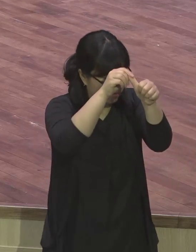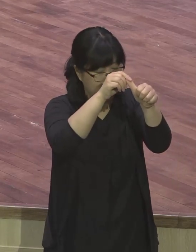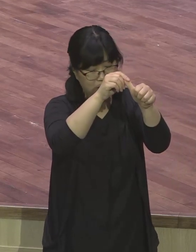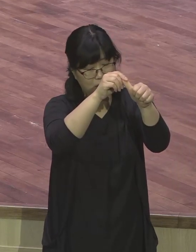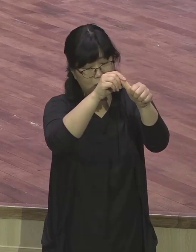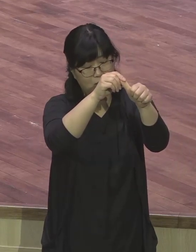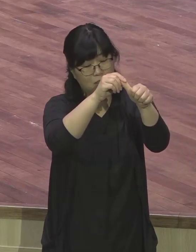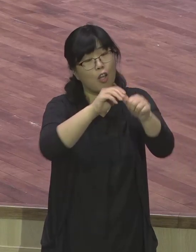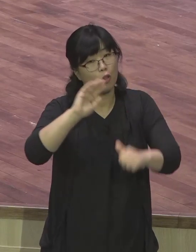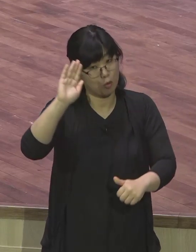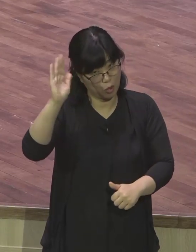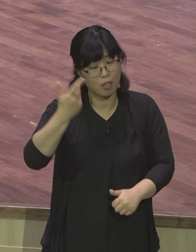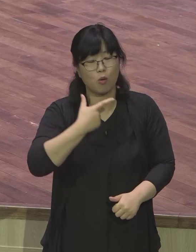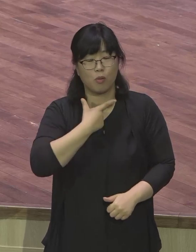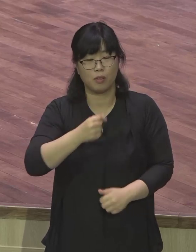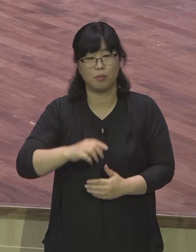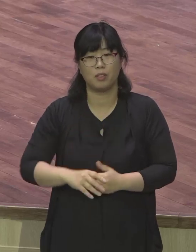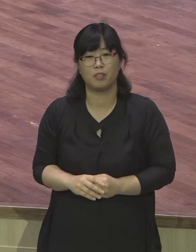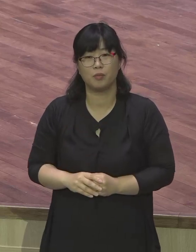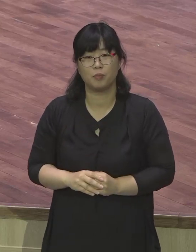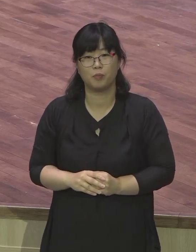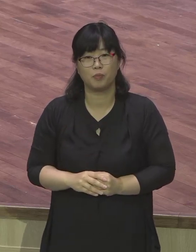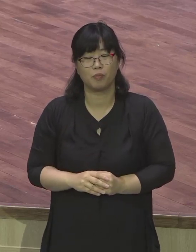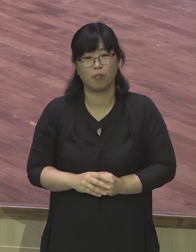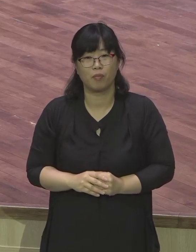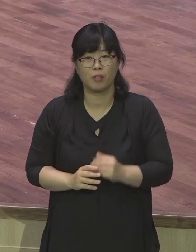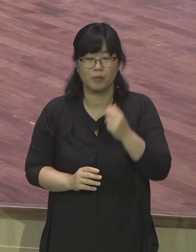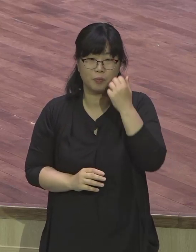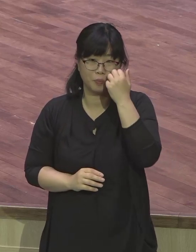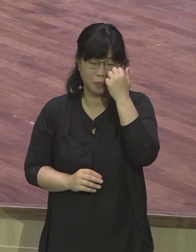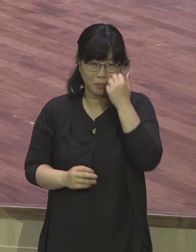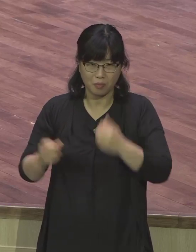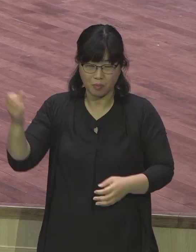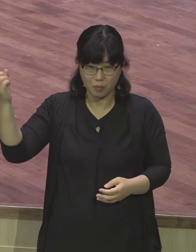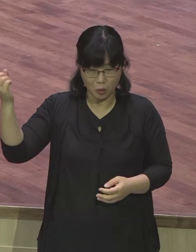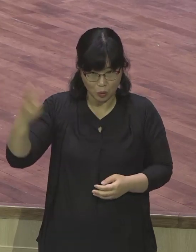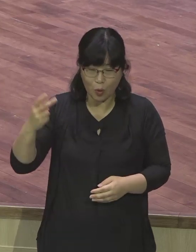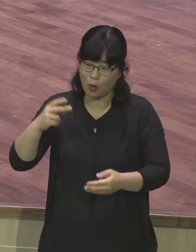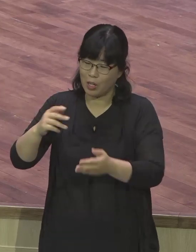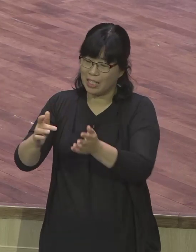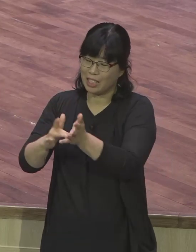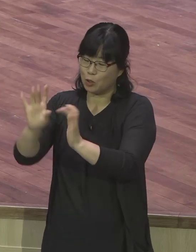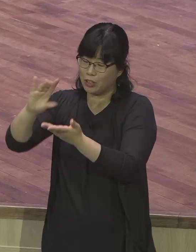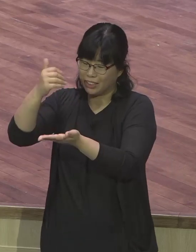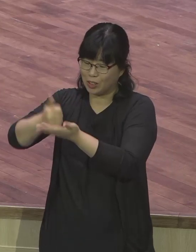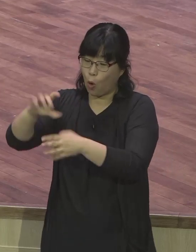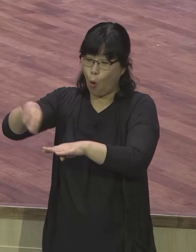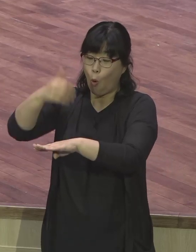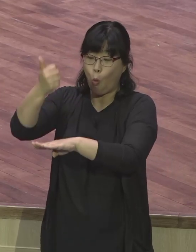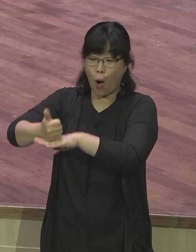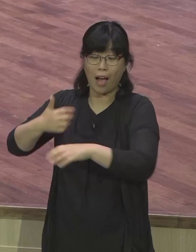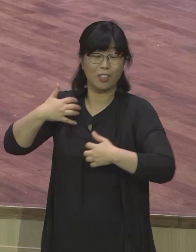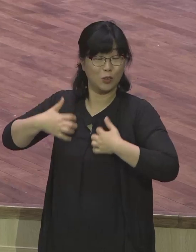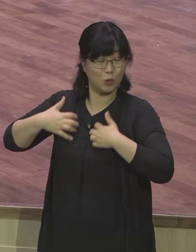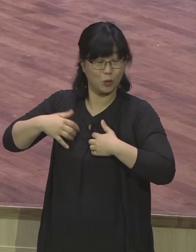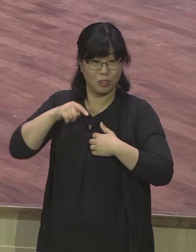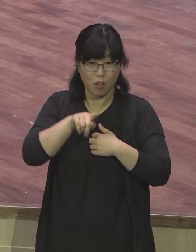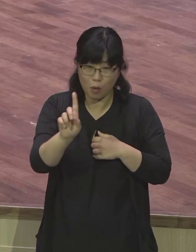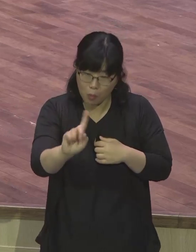왕대신 그리스를 누린다는 것은 믿음의 고백 속에서 흑암의 건세가 무너지고 하나님의 나라가 임하는 것을